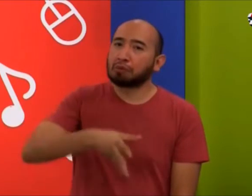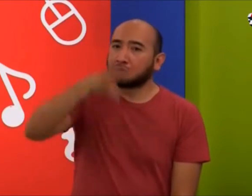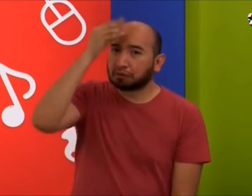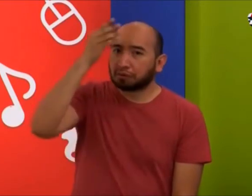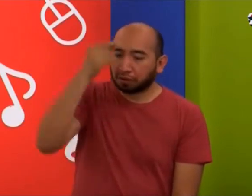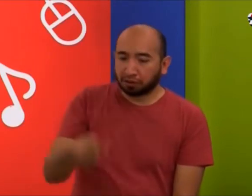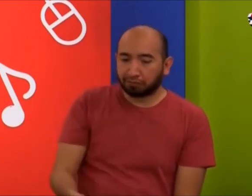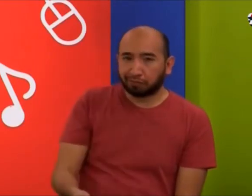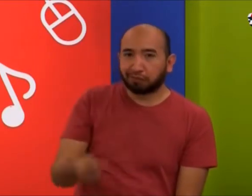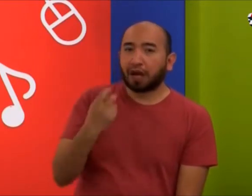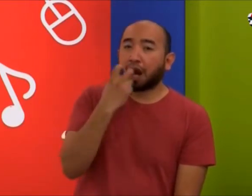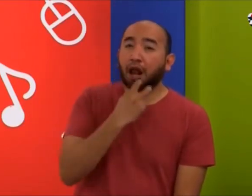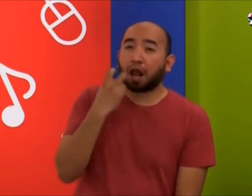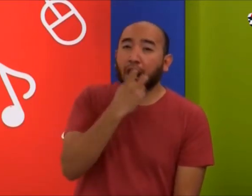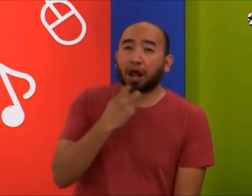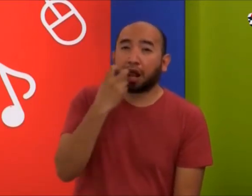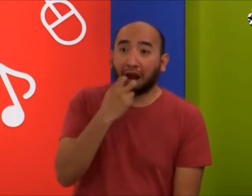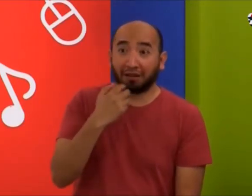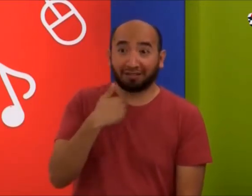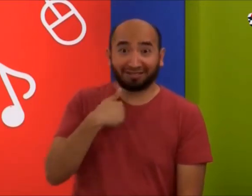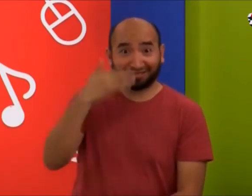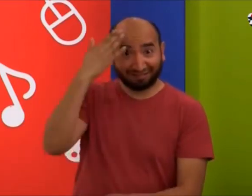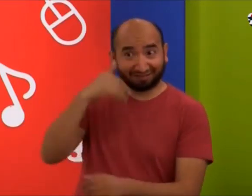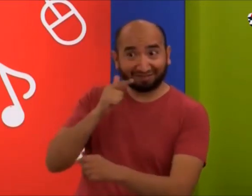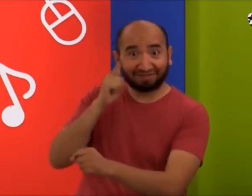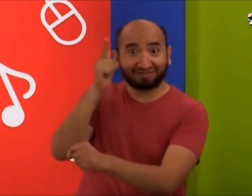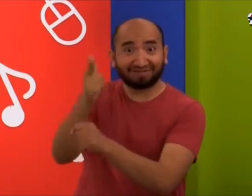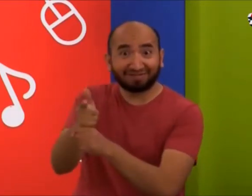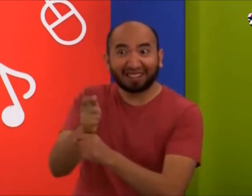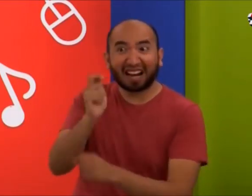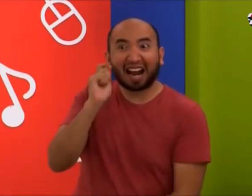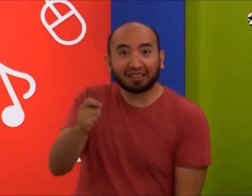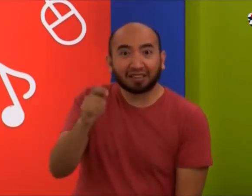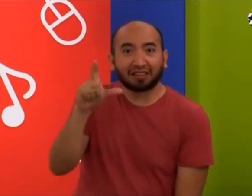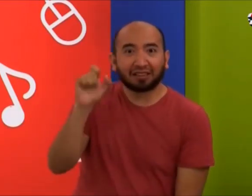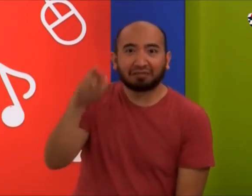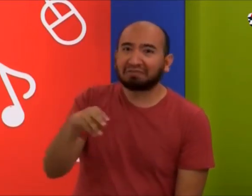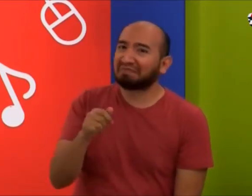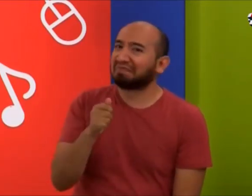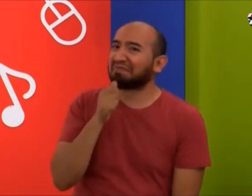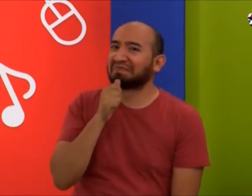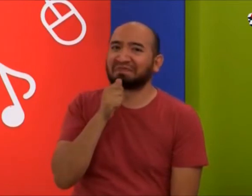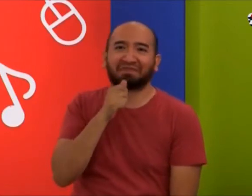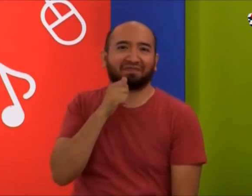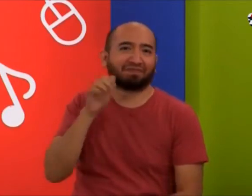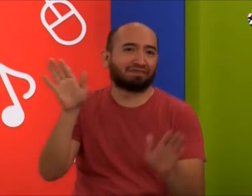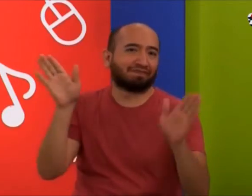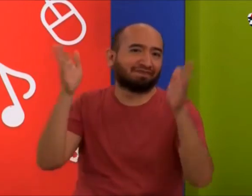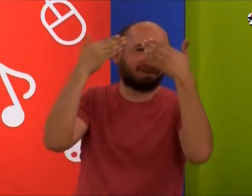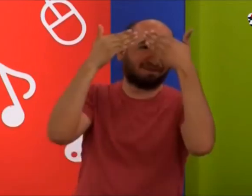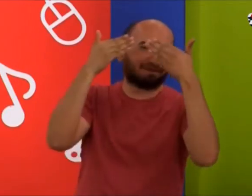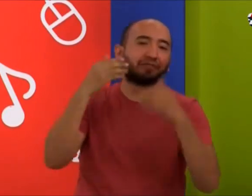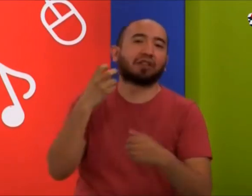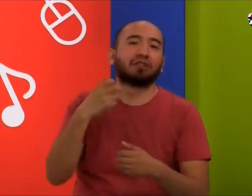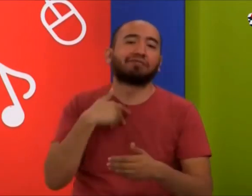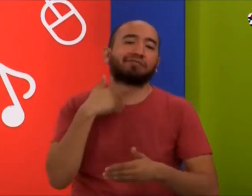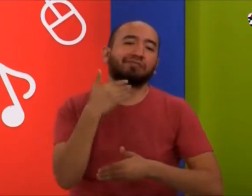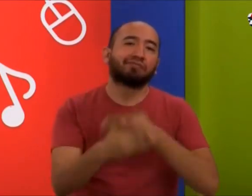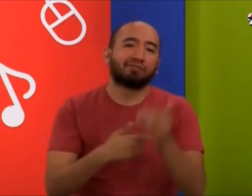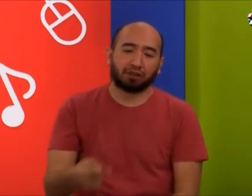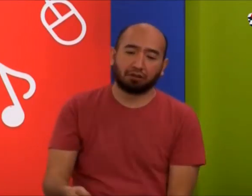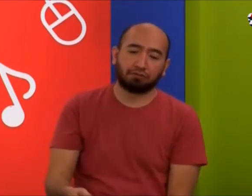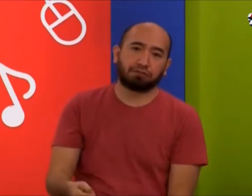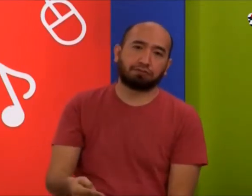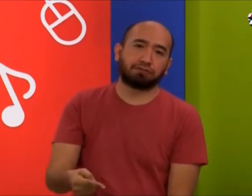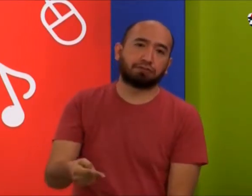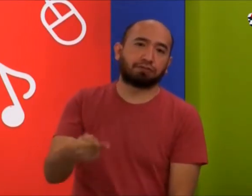me oralizaran. Y bueno, ni modo, yo aprendí a ser oralizado, a hablar. Ya después descubrí lo que era la lengua de señas mexicana, pero mientras,